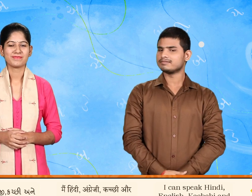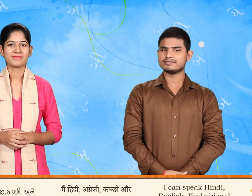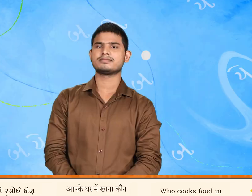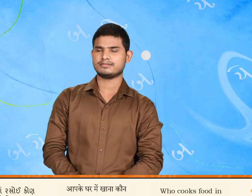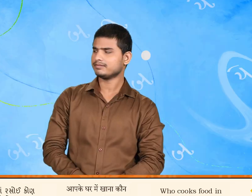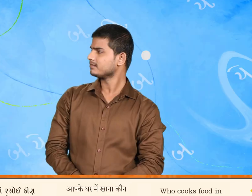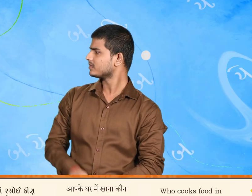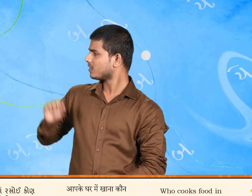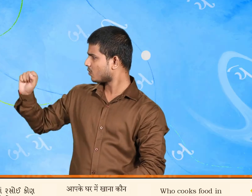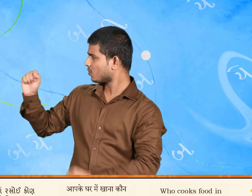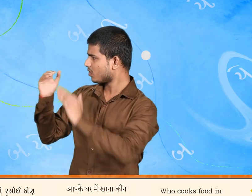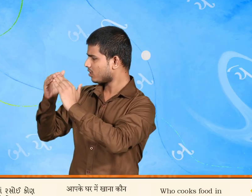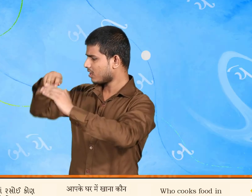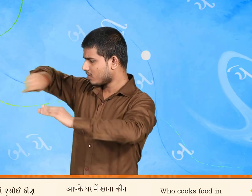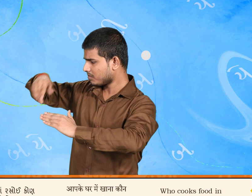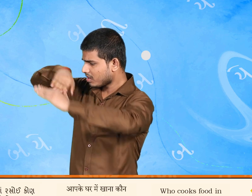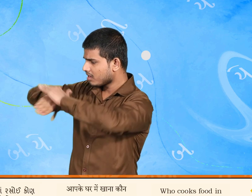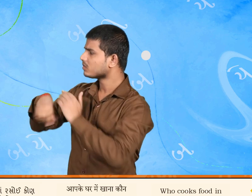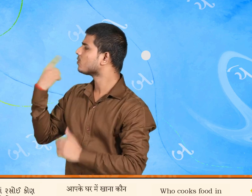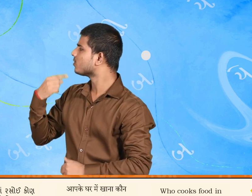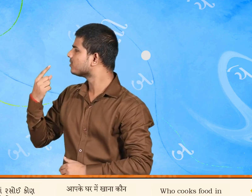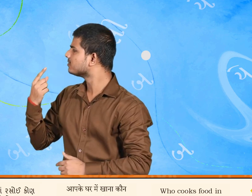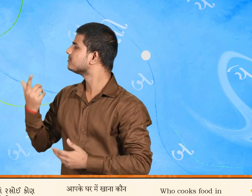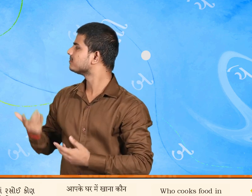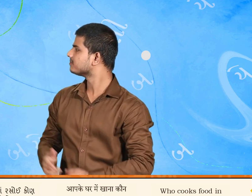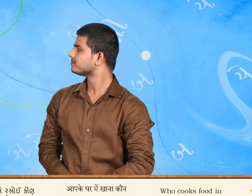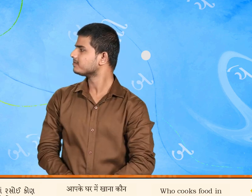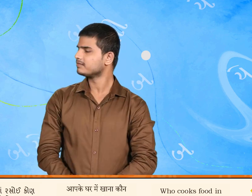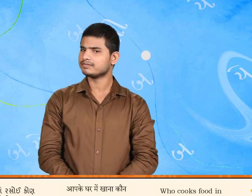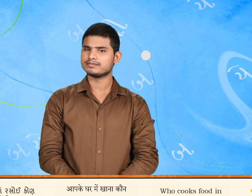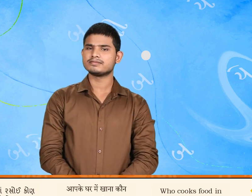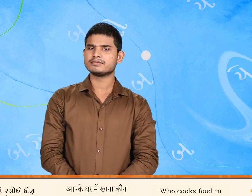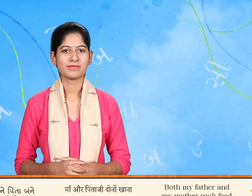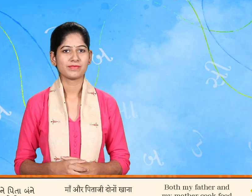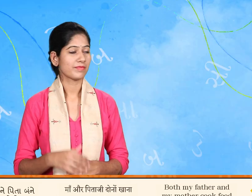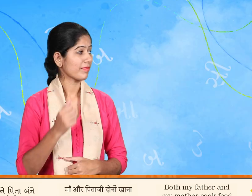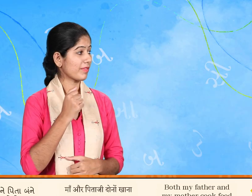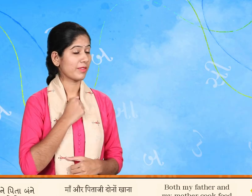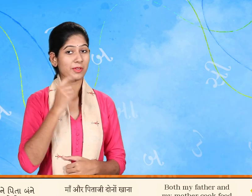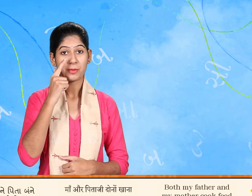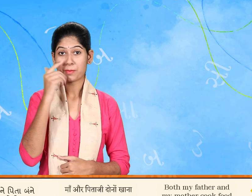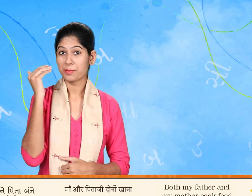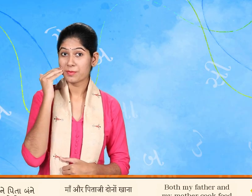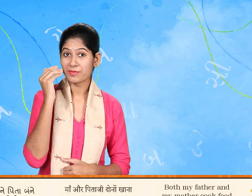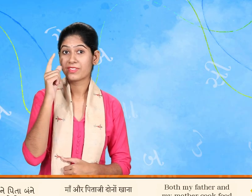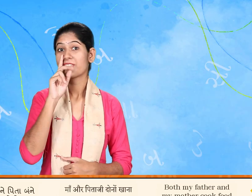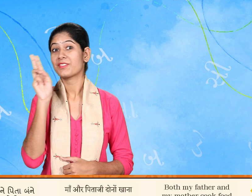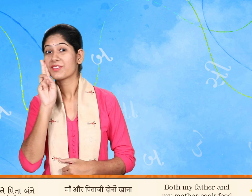તમારા ઘરમાં રસોઈ કોણ બનાવે છે મારા માતા અને પિતા બંને